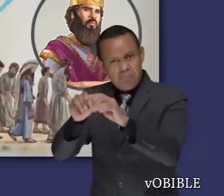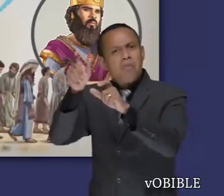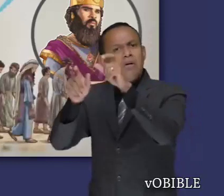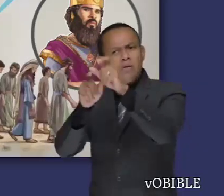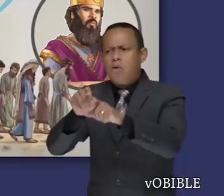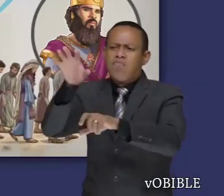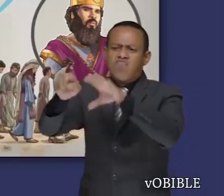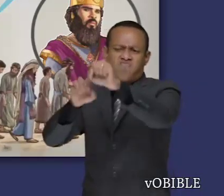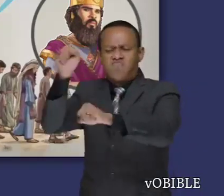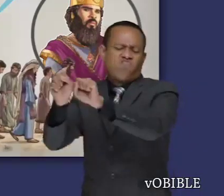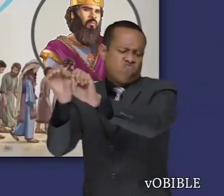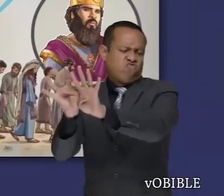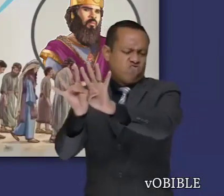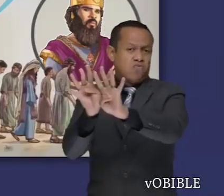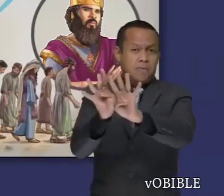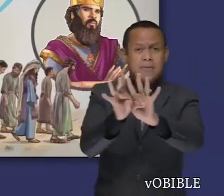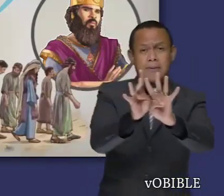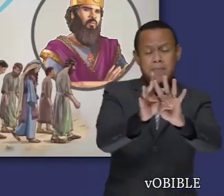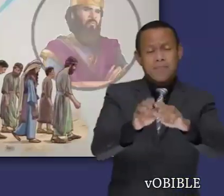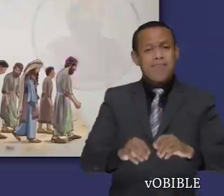lleva prisioneros a los que quedan del pueblo.